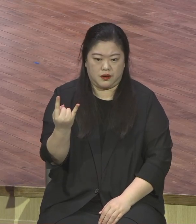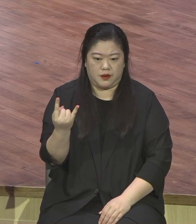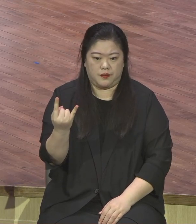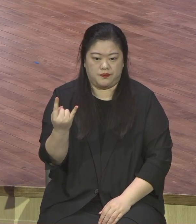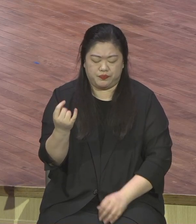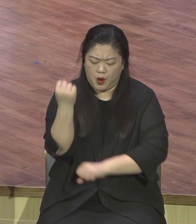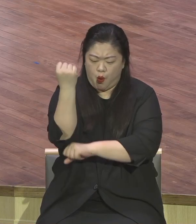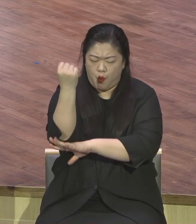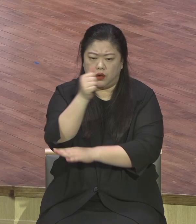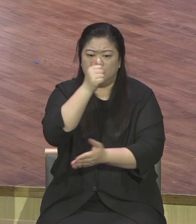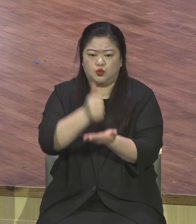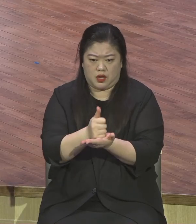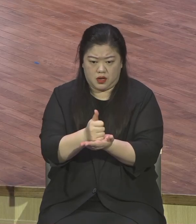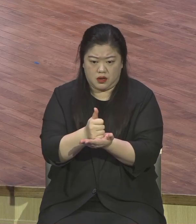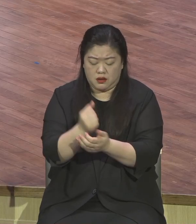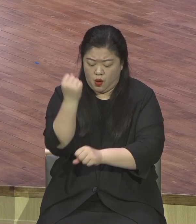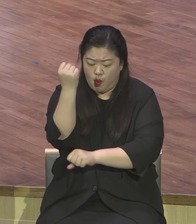가운데가 뭐여 사단 종로로 담아야 돼